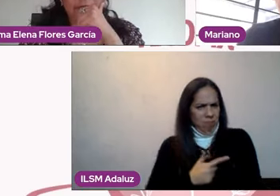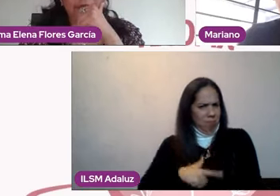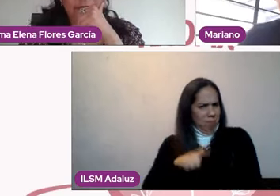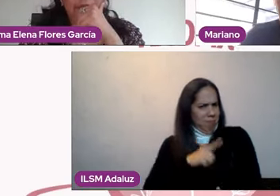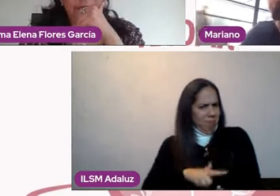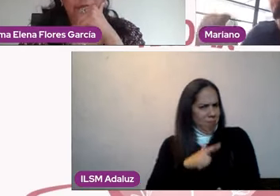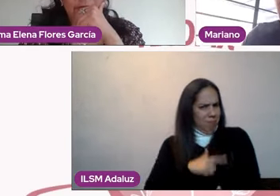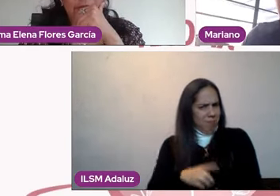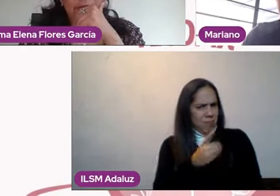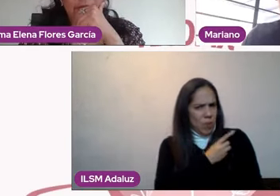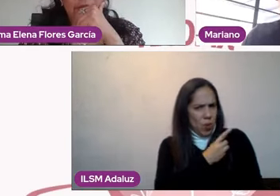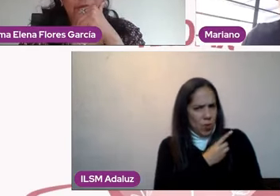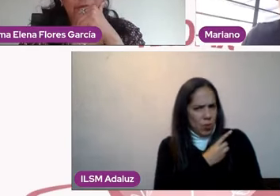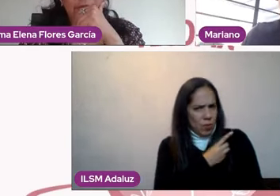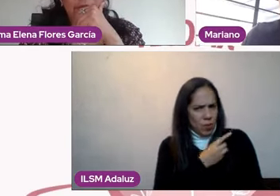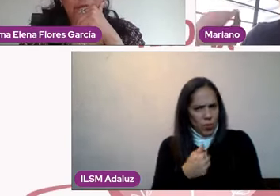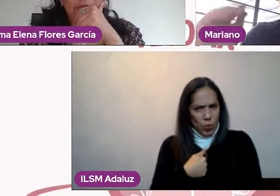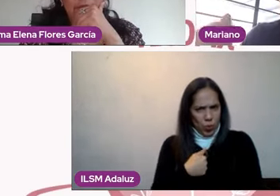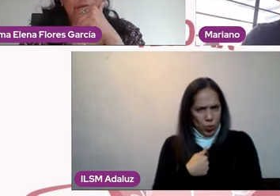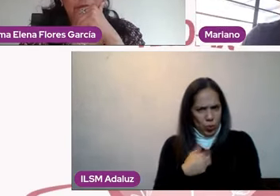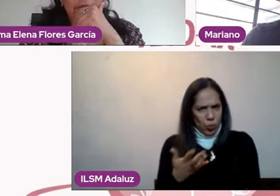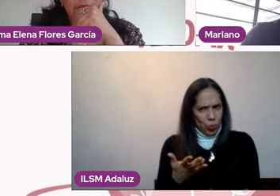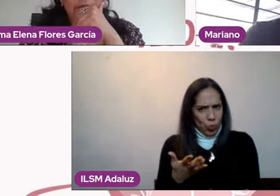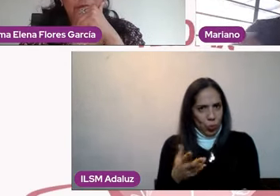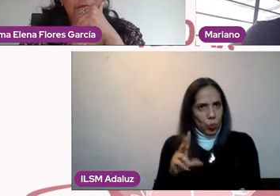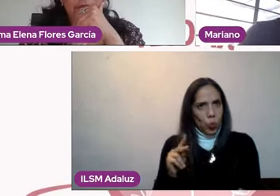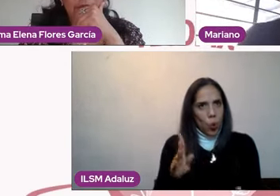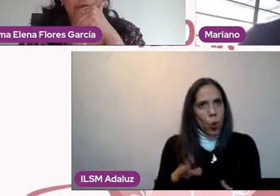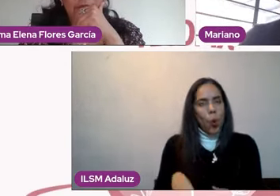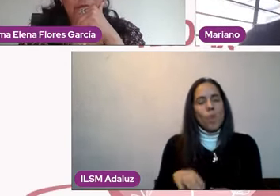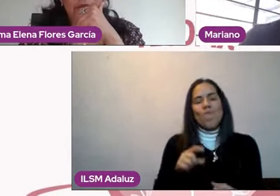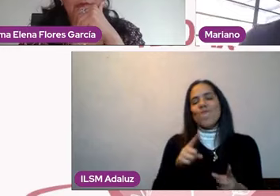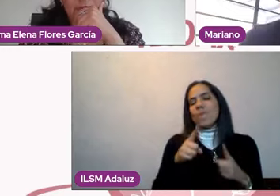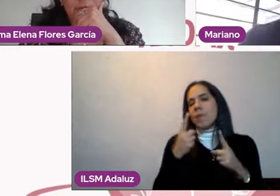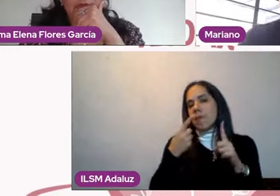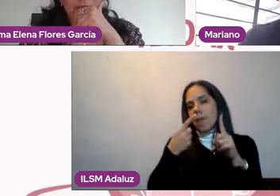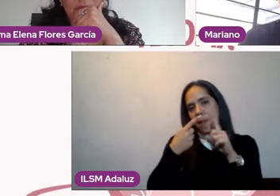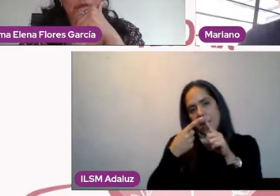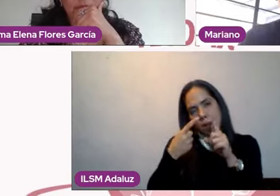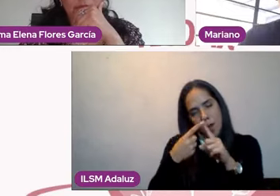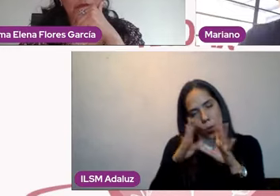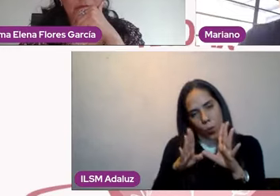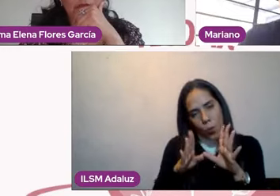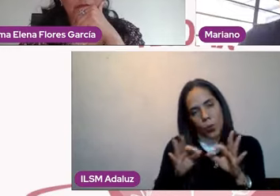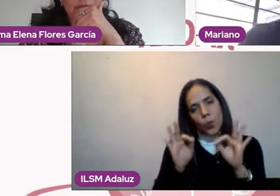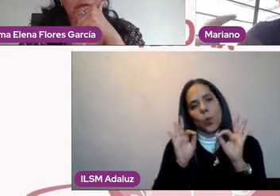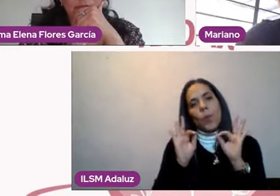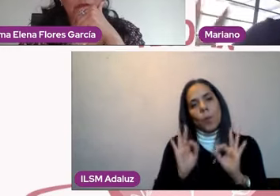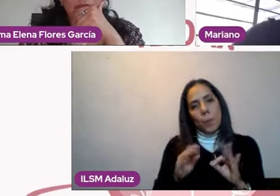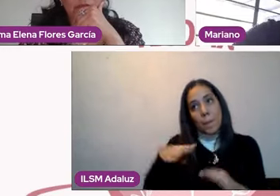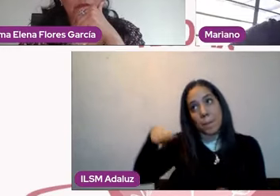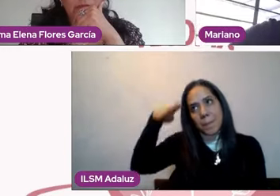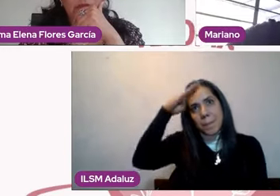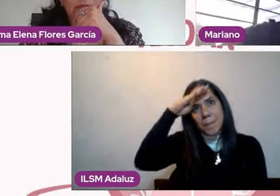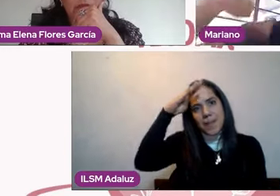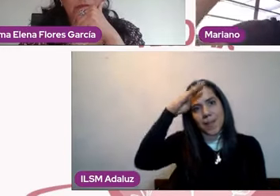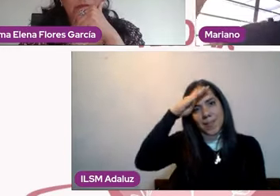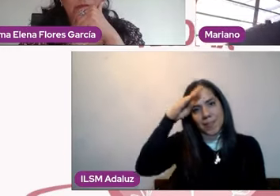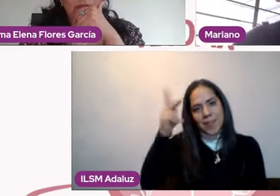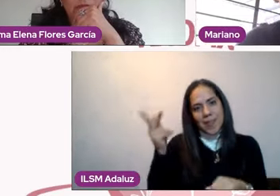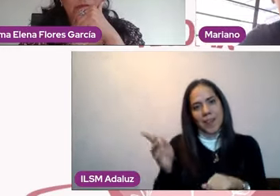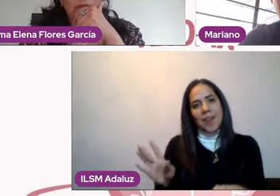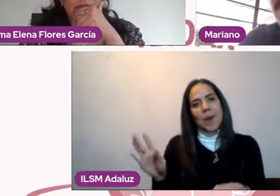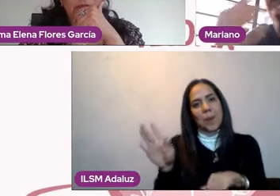¿No? Pero el punto uno es entender que empieza por uno mismo esa responsabilidad, ¿no? Y eso ya nos puede llevar,